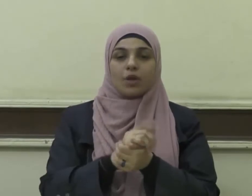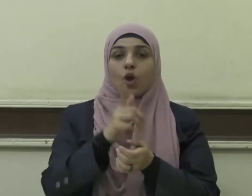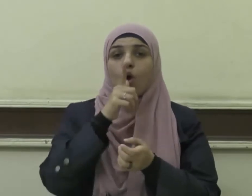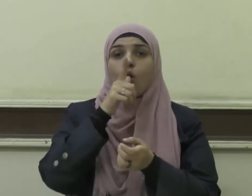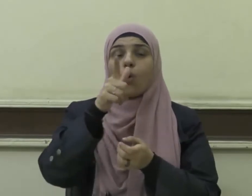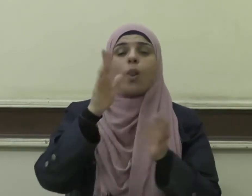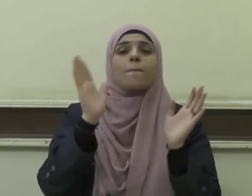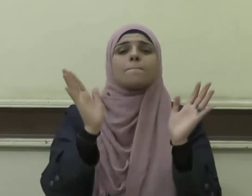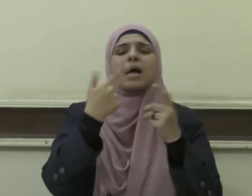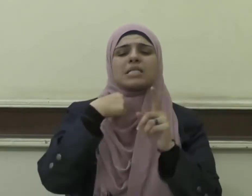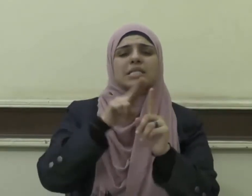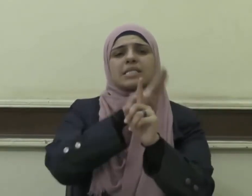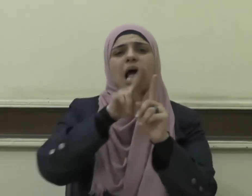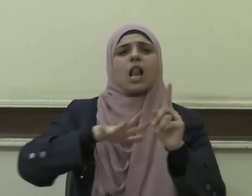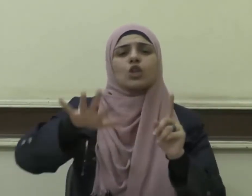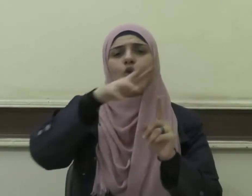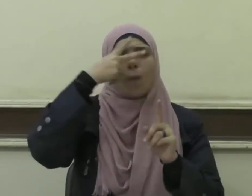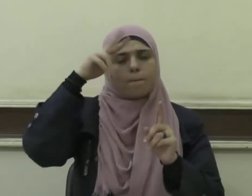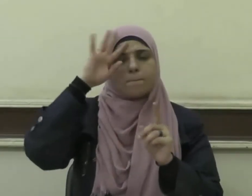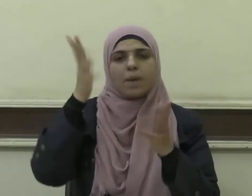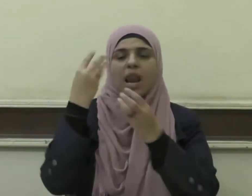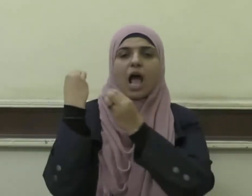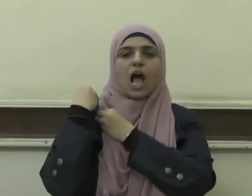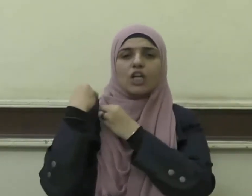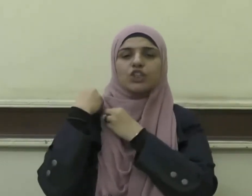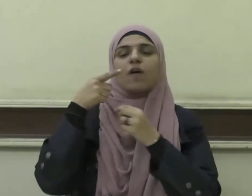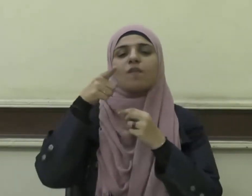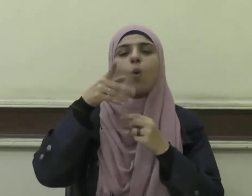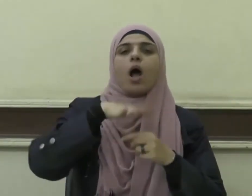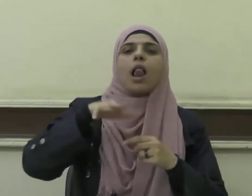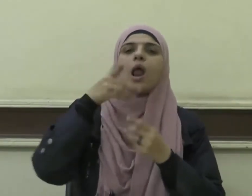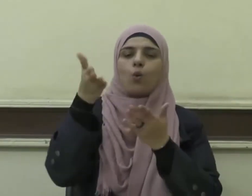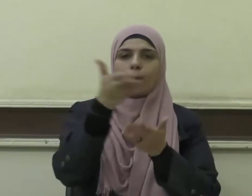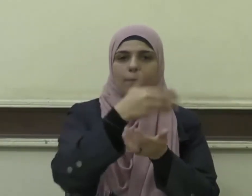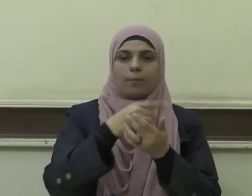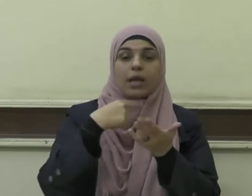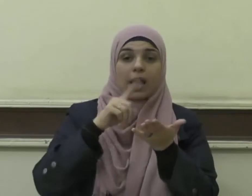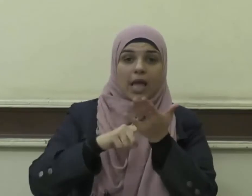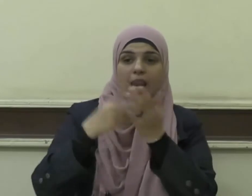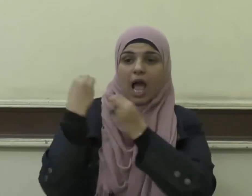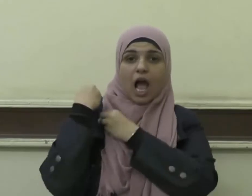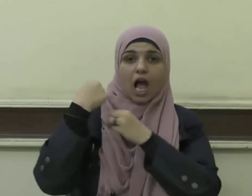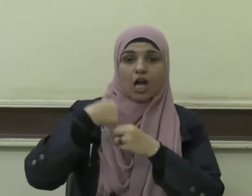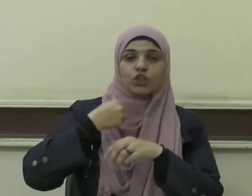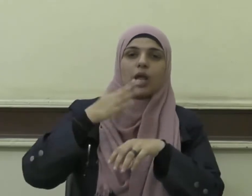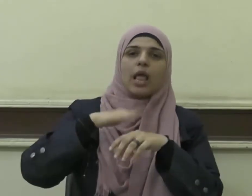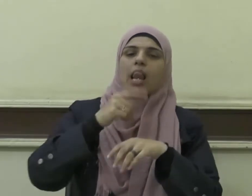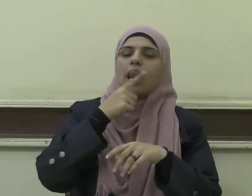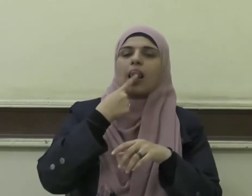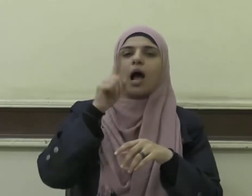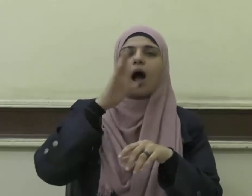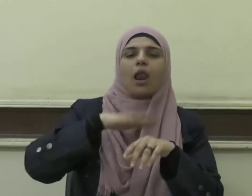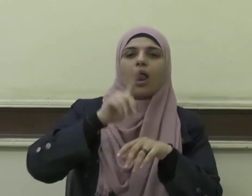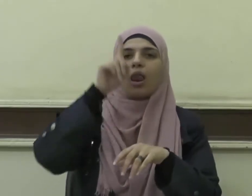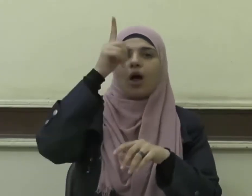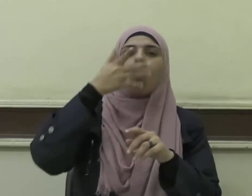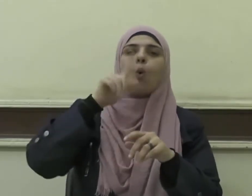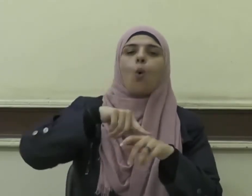سألتكم من أجر فهو لكم إن أجري إلا على الله وهو على كل شيء